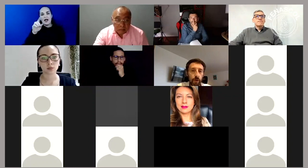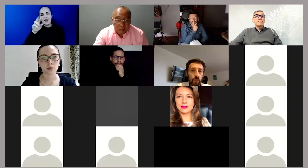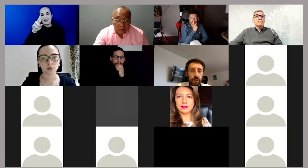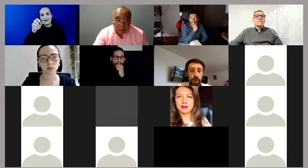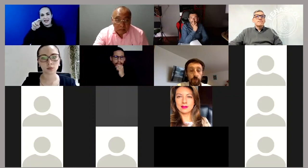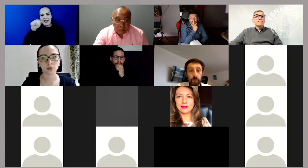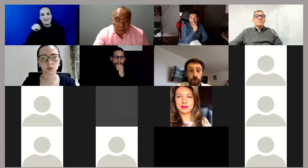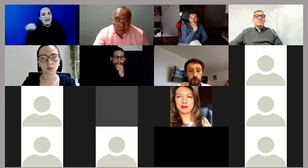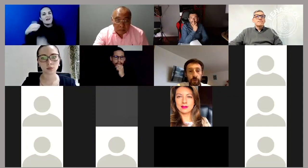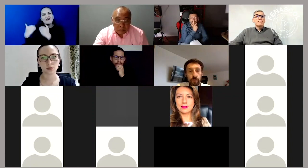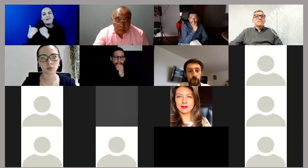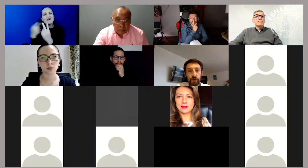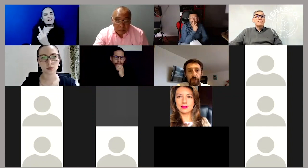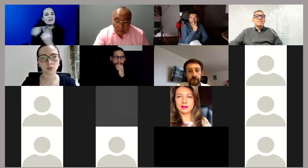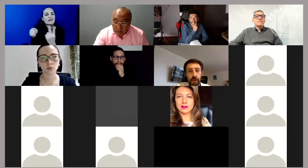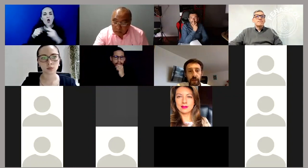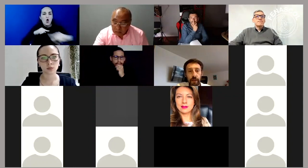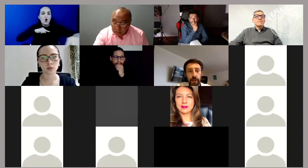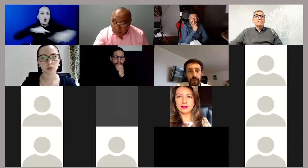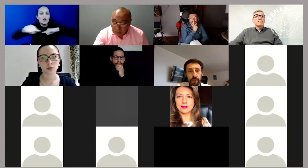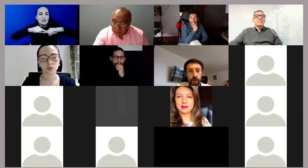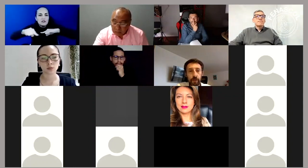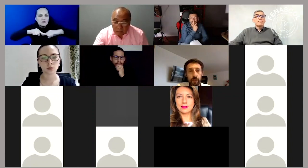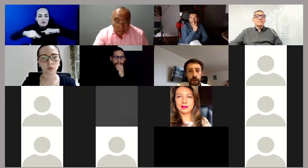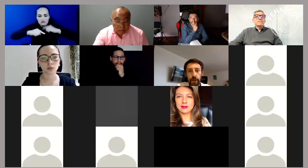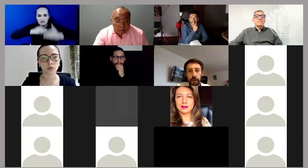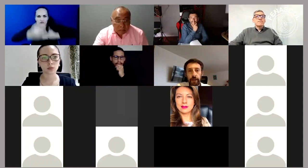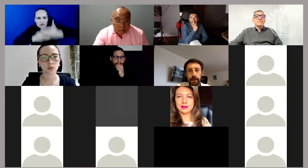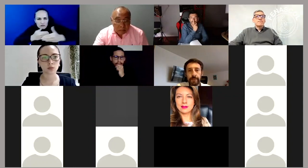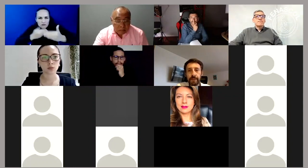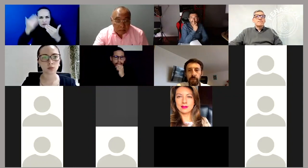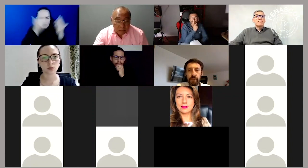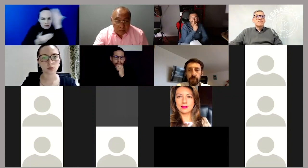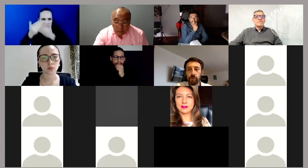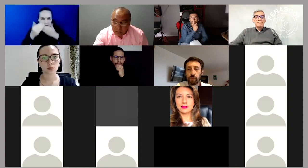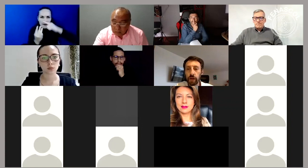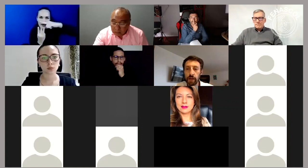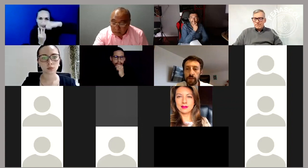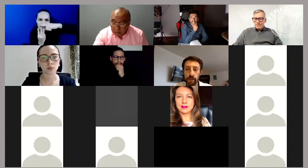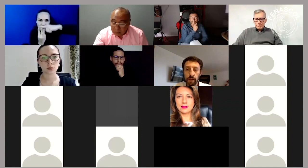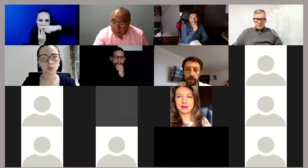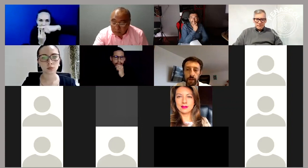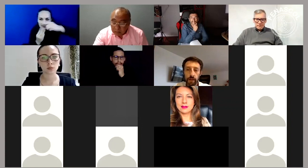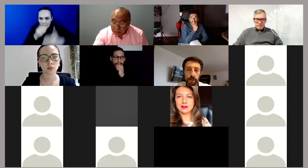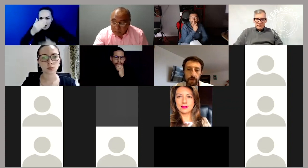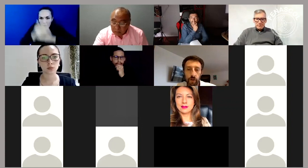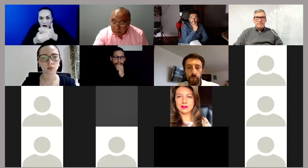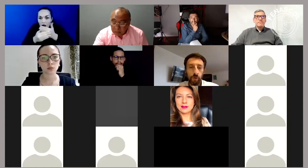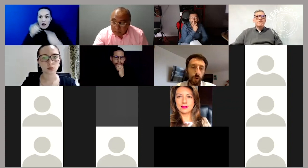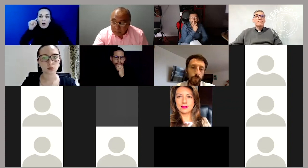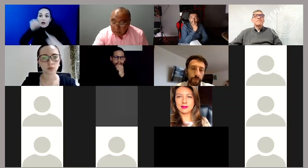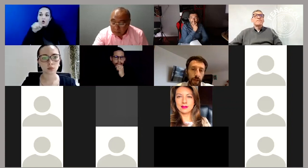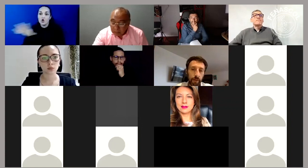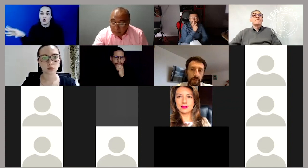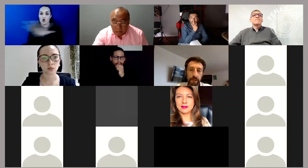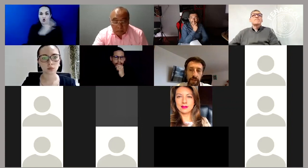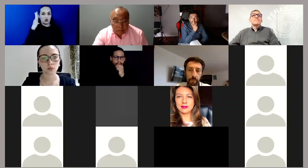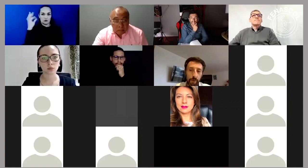Sarmiento, que ha coordinado todos los temas o ha acompañado todo el proceso de coordinación de los temas de licenciamiento dentro de la